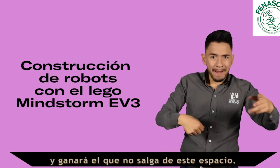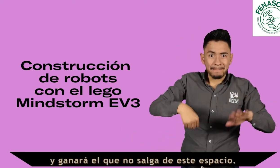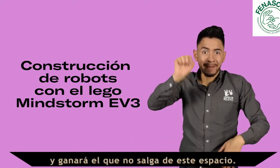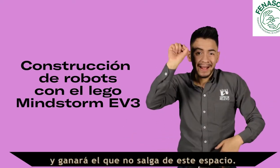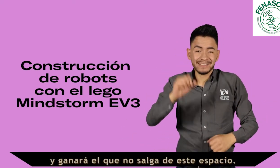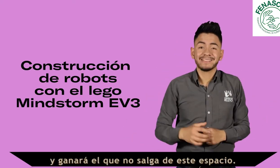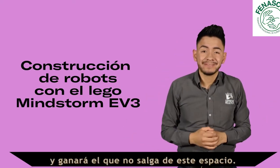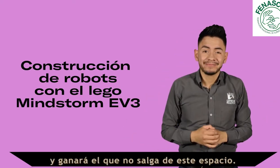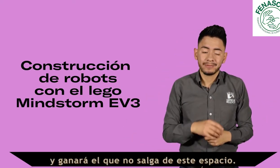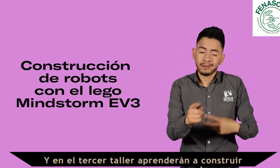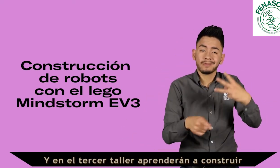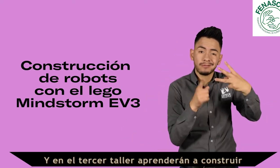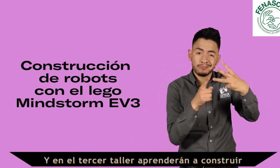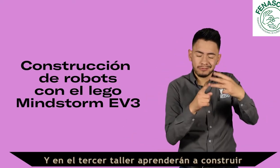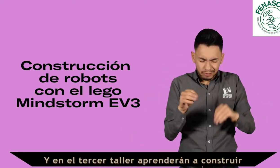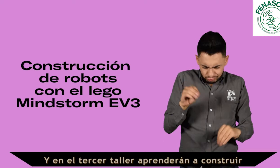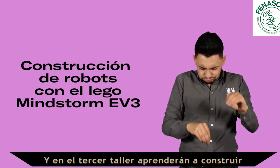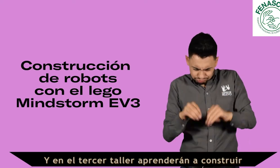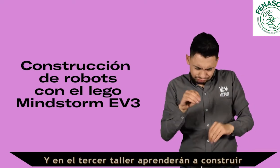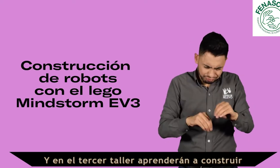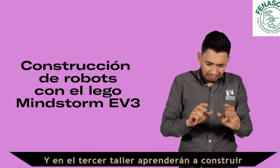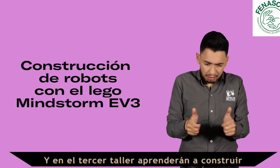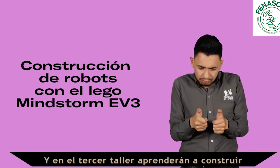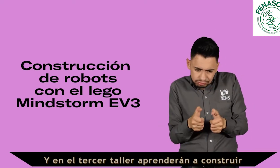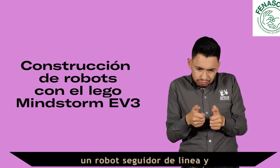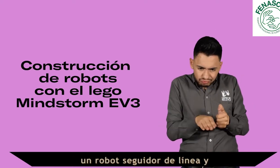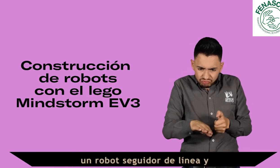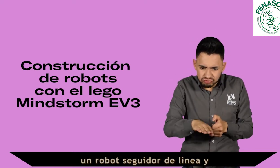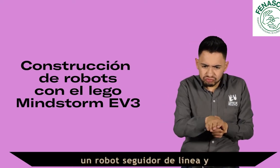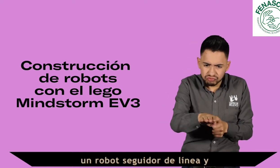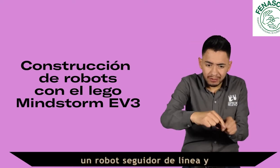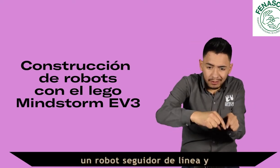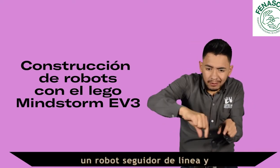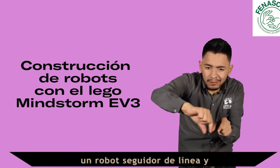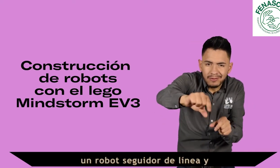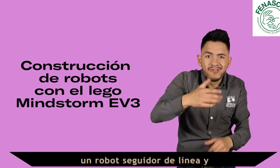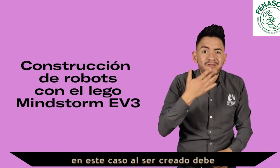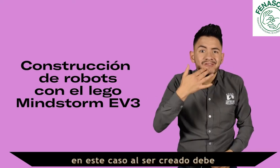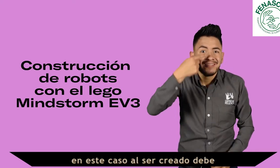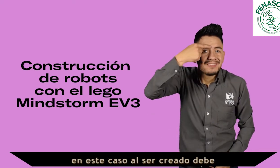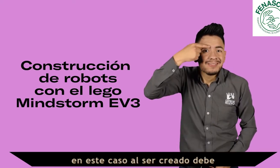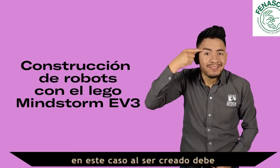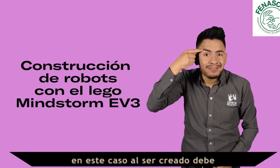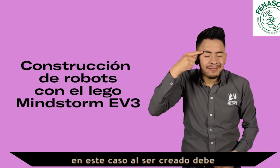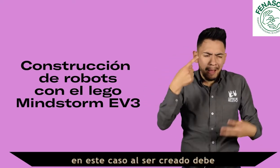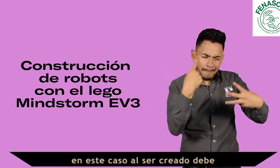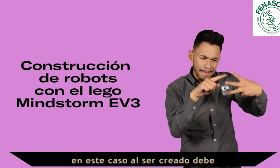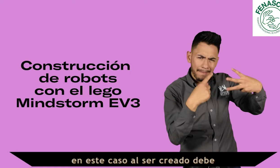ganará el que no salga de este espacio. En el tercer taller aprenderán a construir un robot seguidor de línea y en este caso